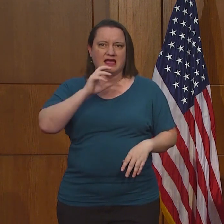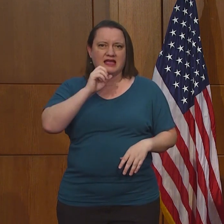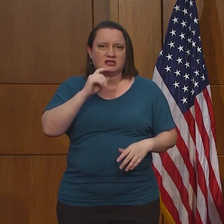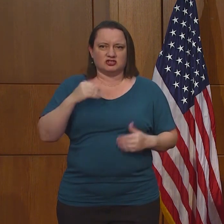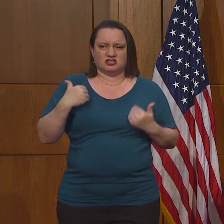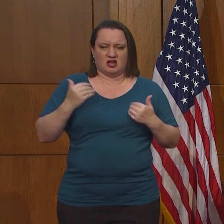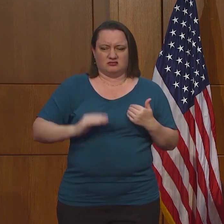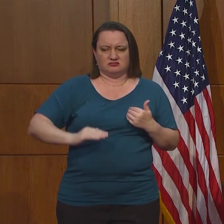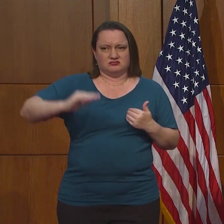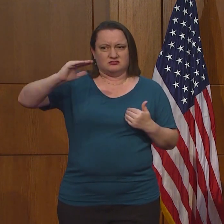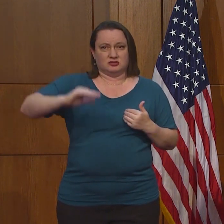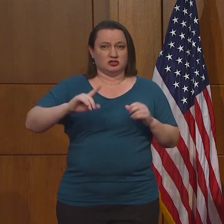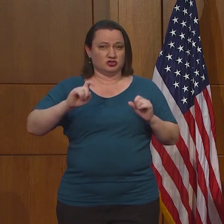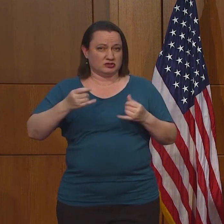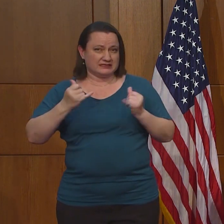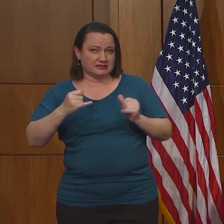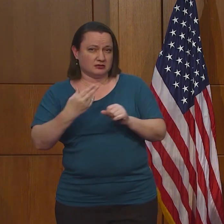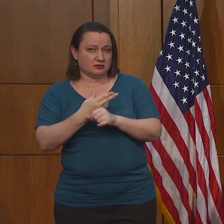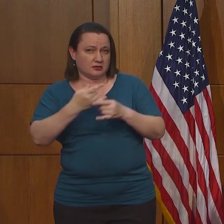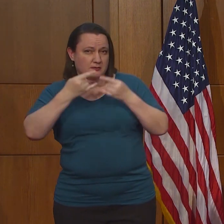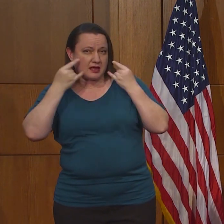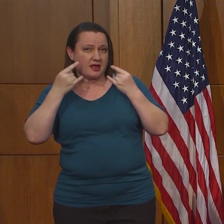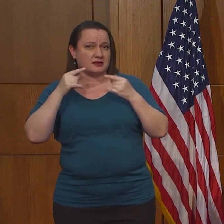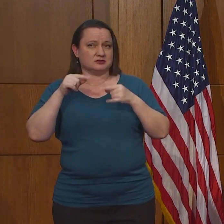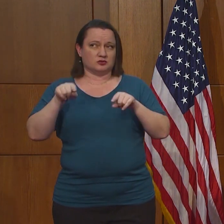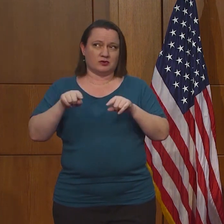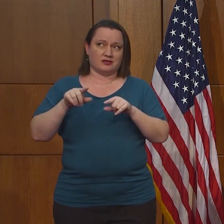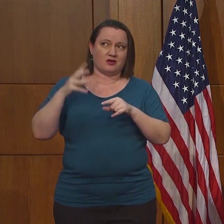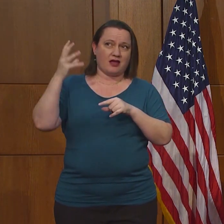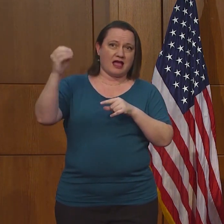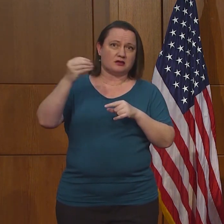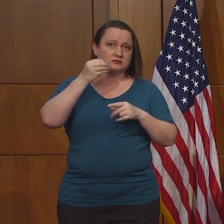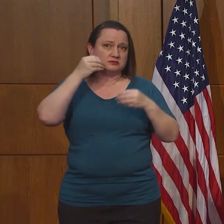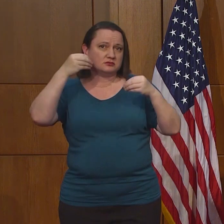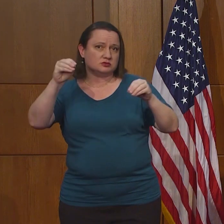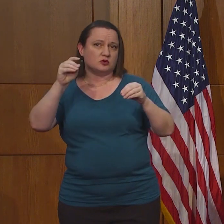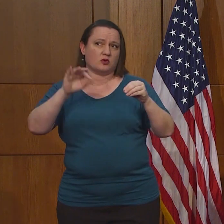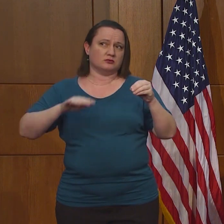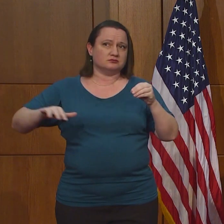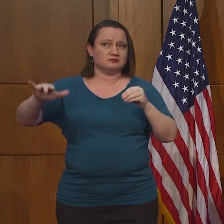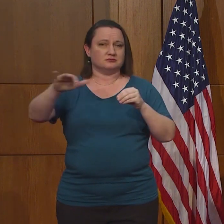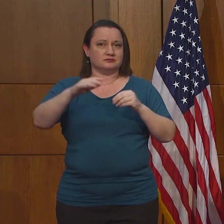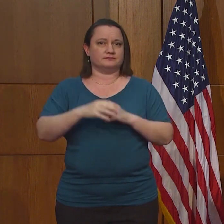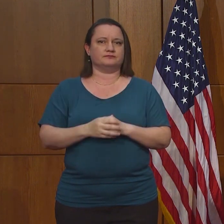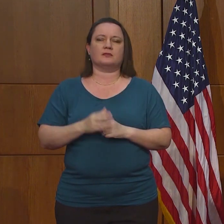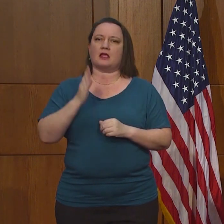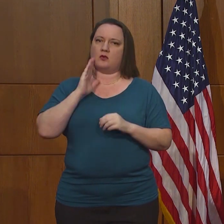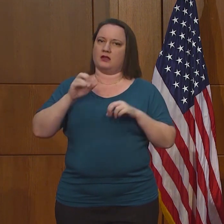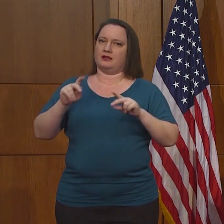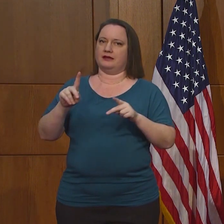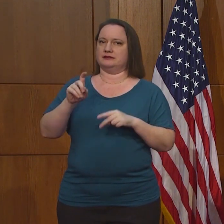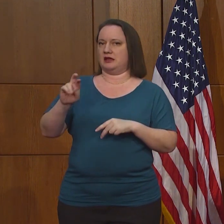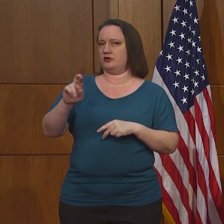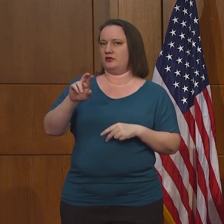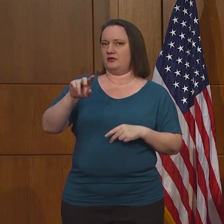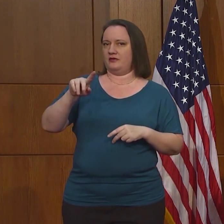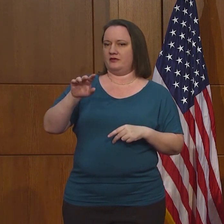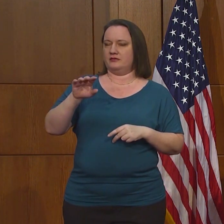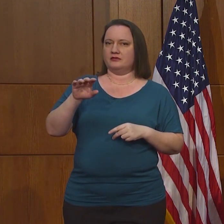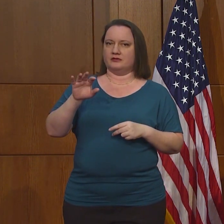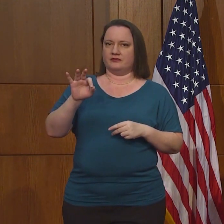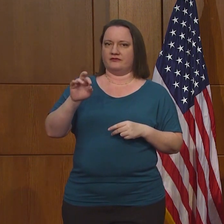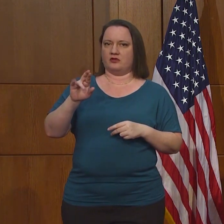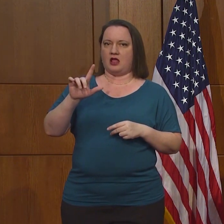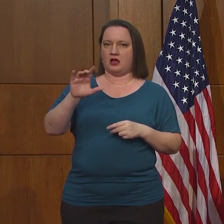Voy a dejar que la doctora Folano o el doctor Oliver respondan la primera parte de esta pregunta que me